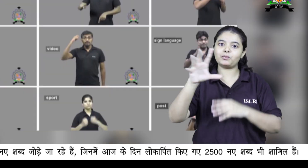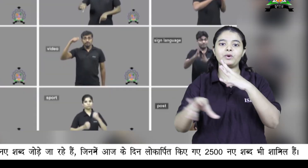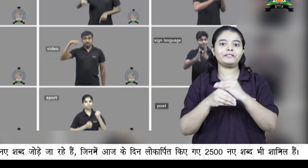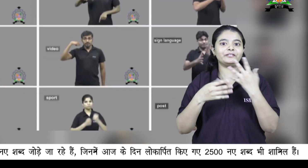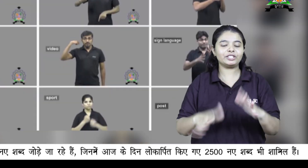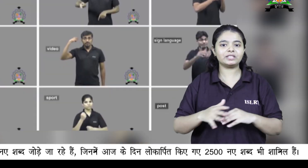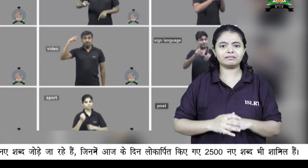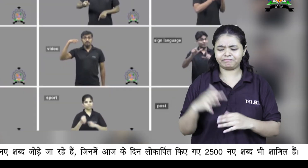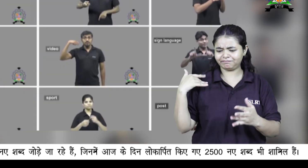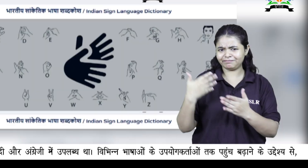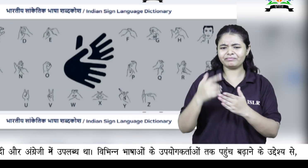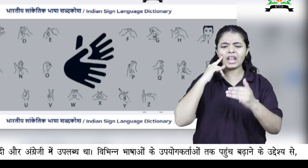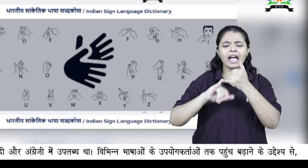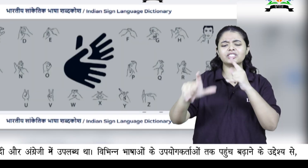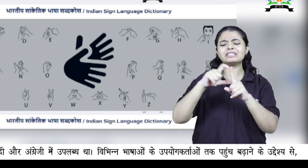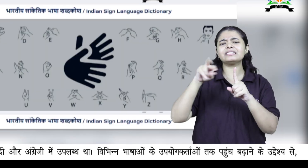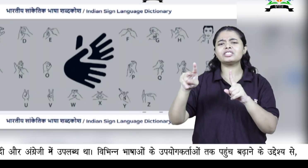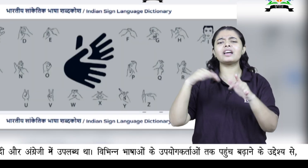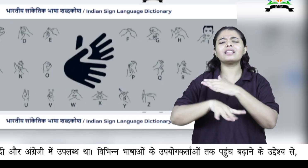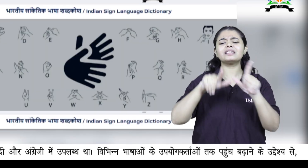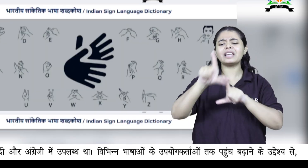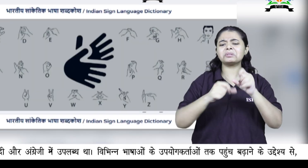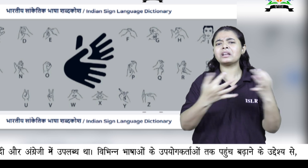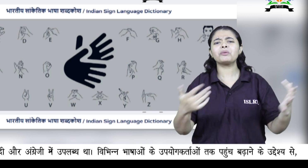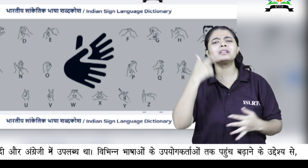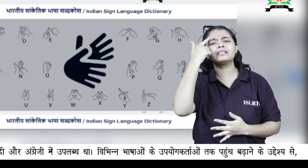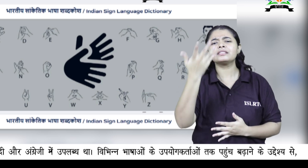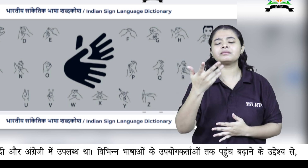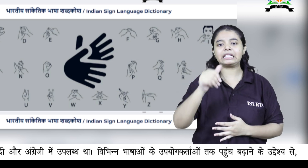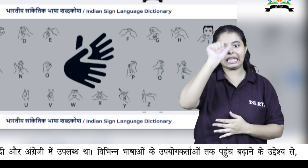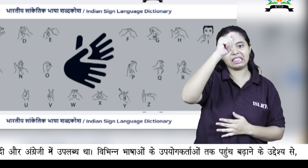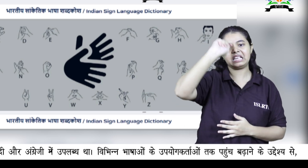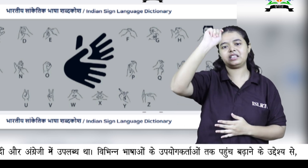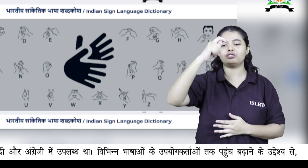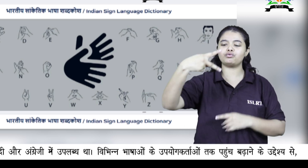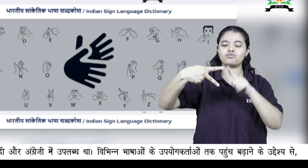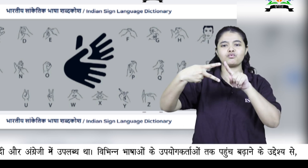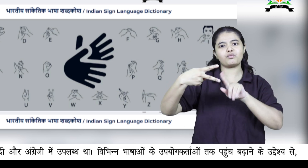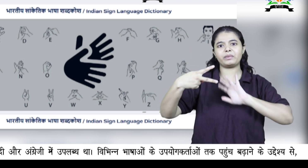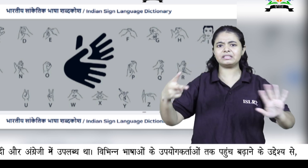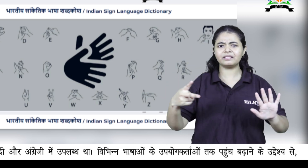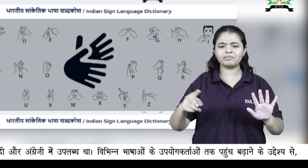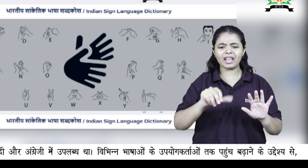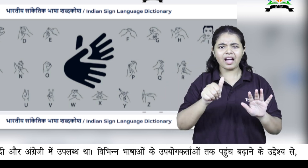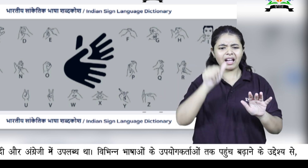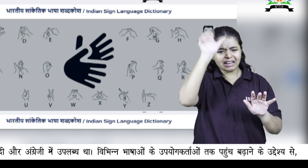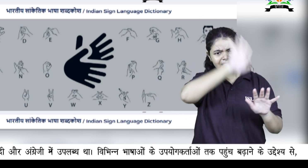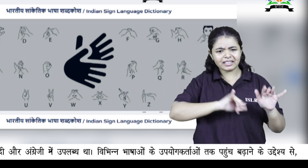शब्द भी शामिल हैं अब तक ISL शब्दकोश हिंदी और अंग्रेजी में उपलब्द था विभिन भाशाओं के उपयोग करताओं तक